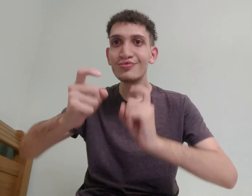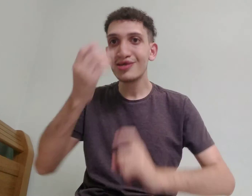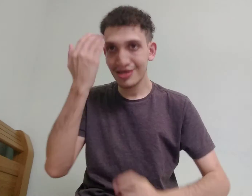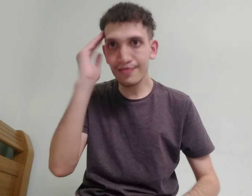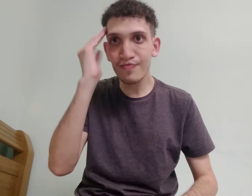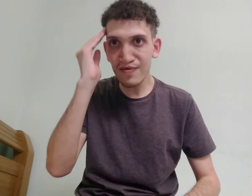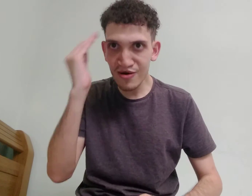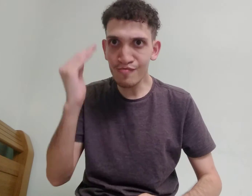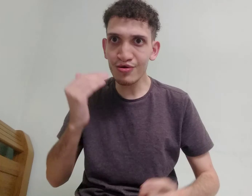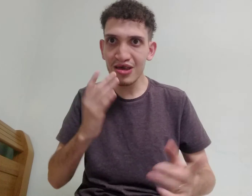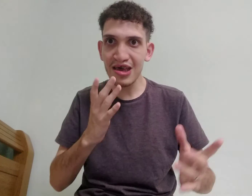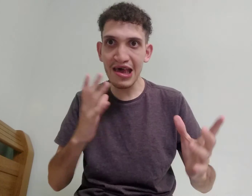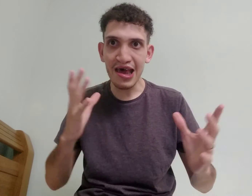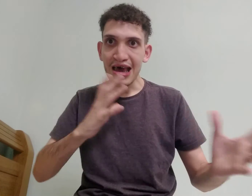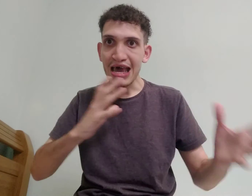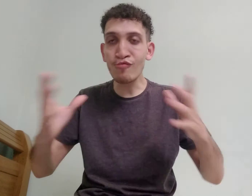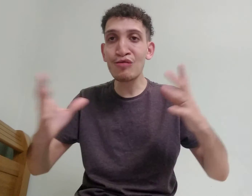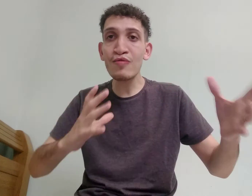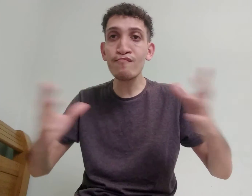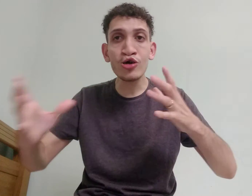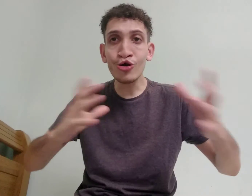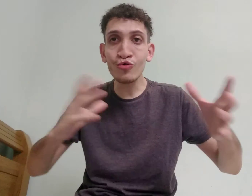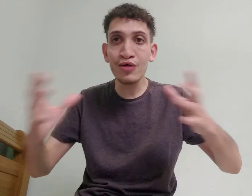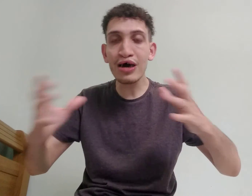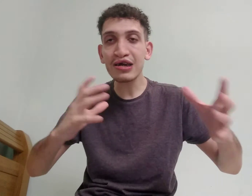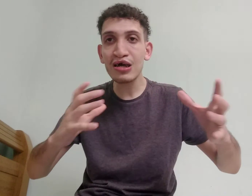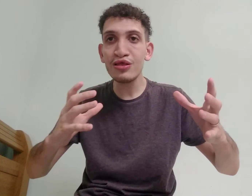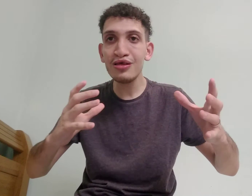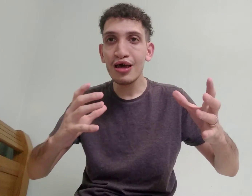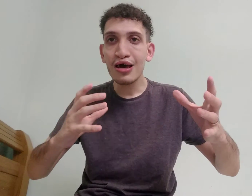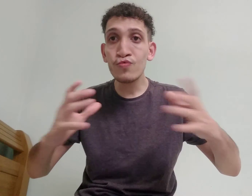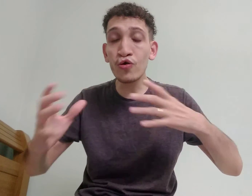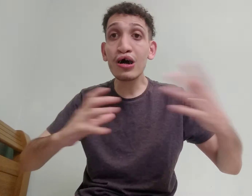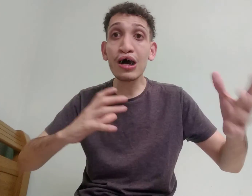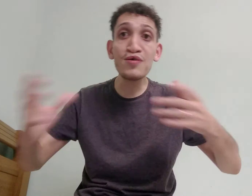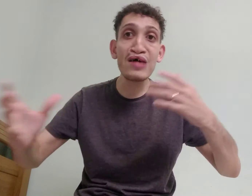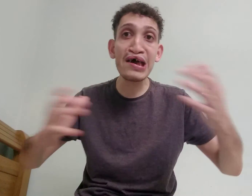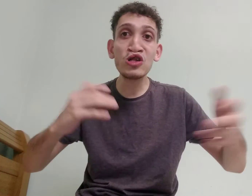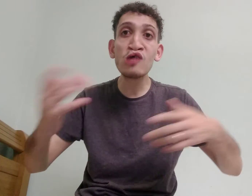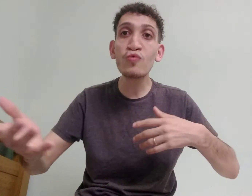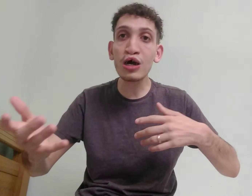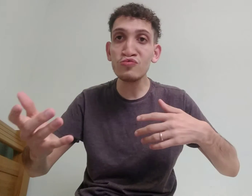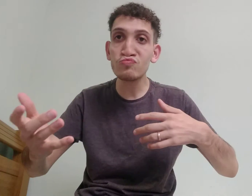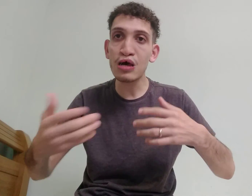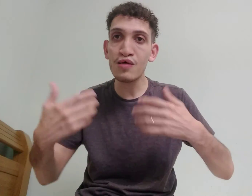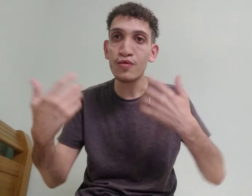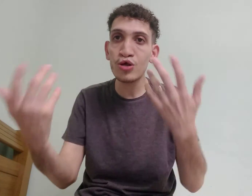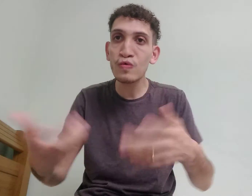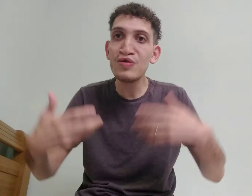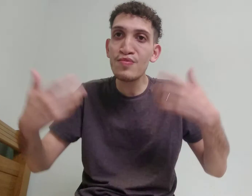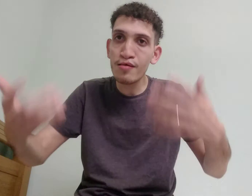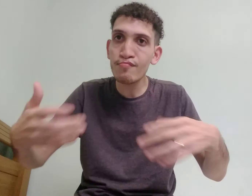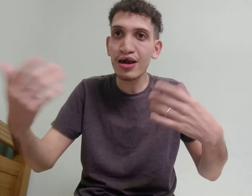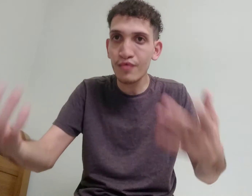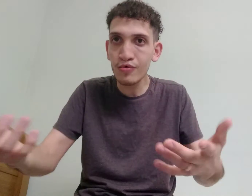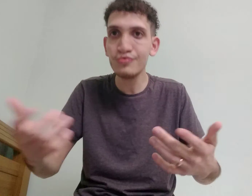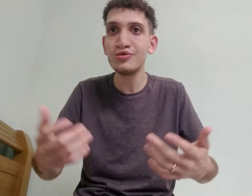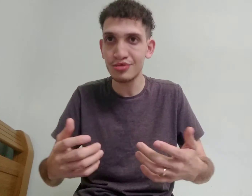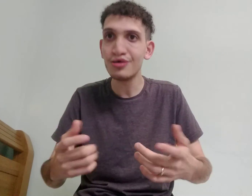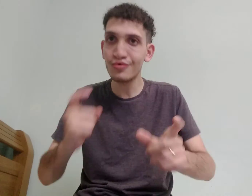entendeu? Porque é, é o momento das pessoas estarem ali, trocando ideias sobre o assunto, elas estão reunidas para tal coisa, porque é